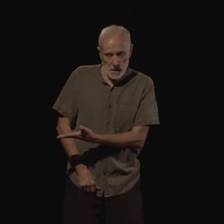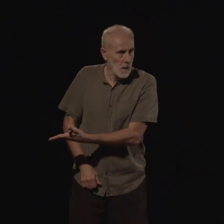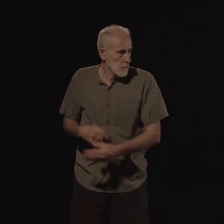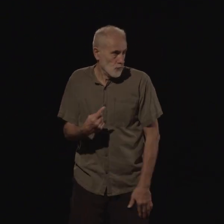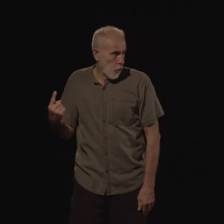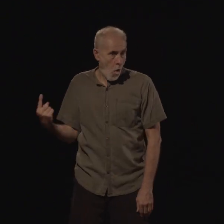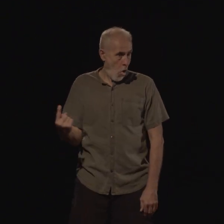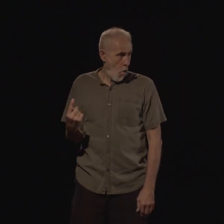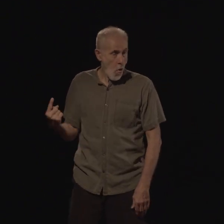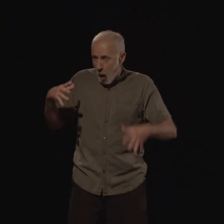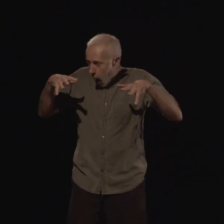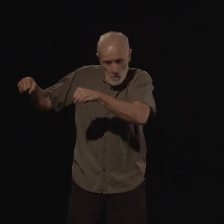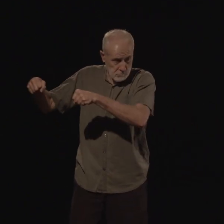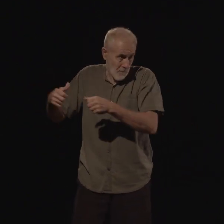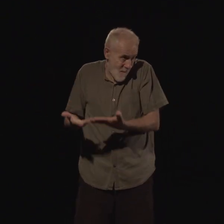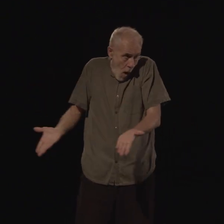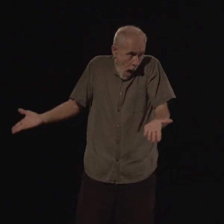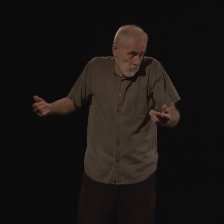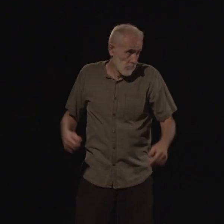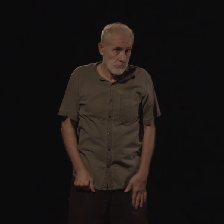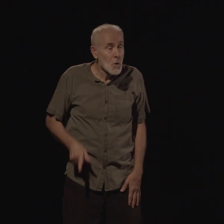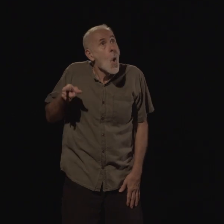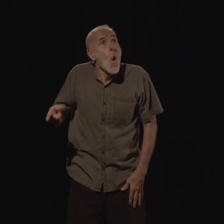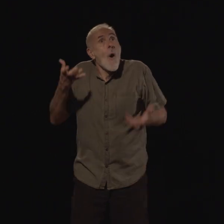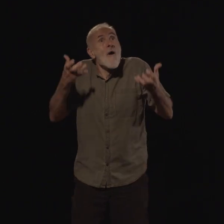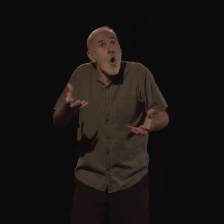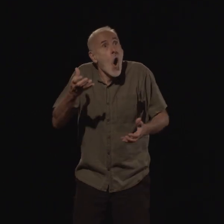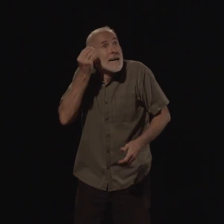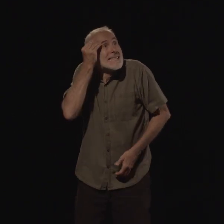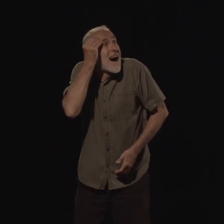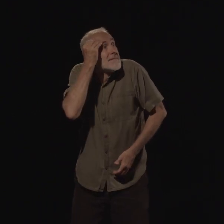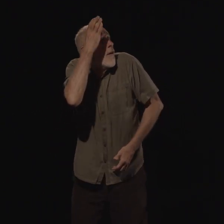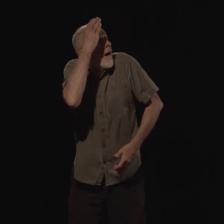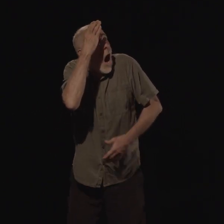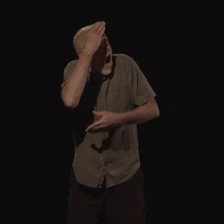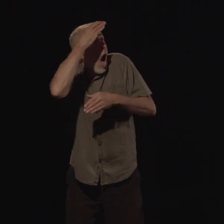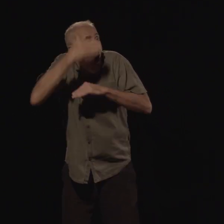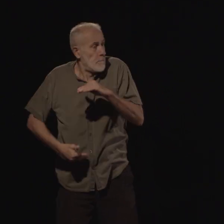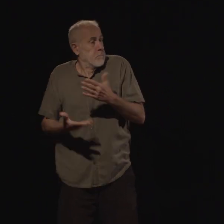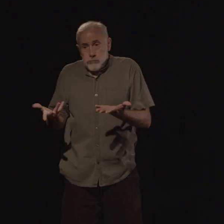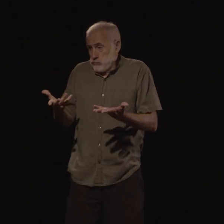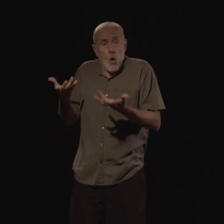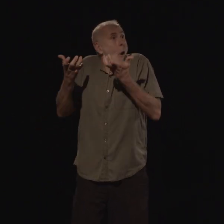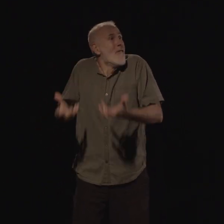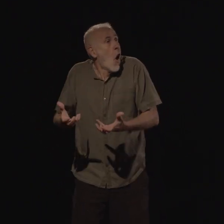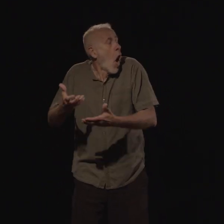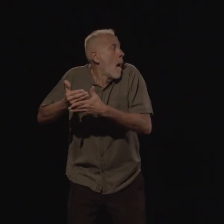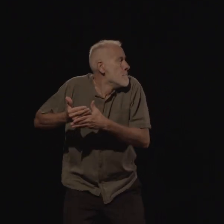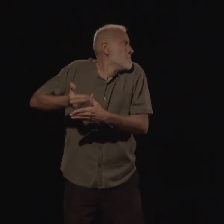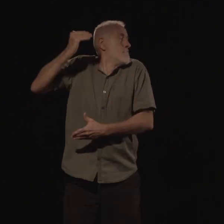tout seul dans le noir. Voilà. Il ne veut plus rien savoir. Voilà. Mais qu'est-ce qu'il ne veut plus savoir ?